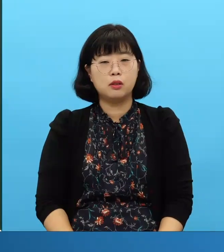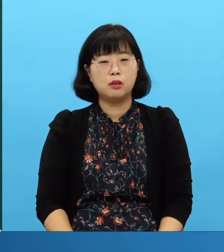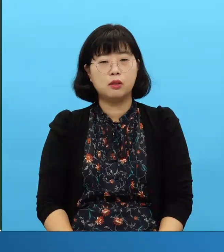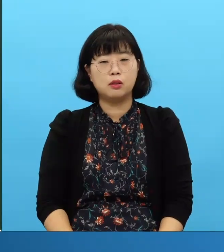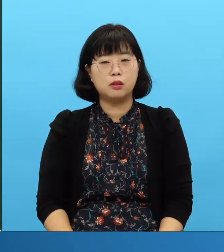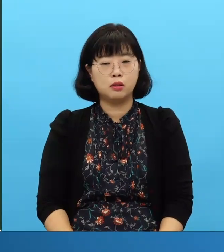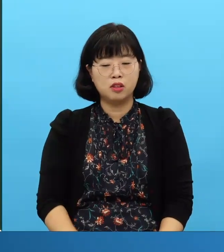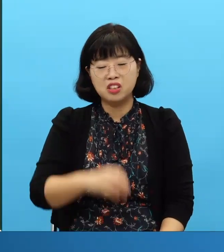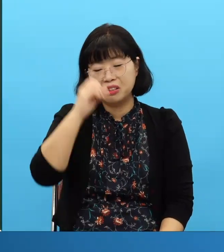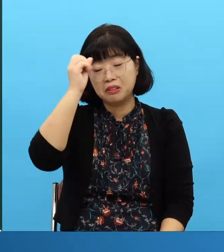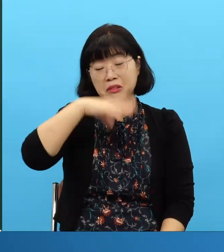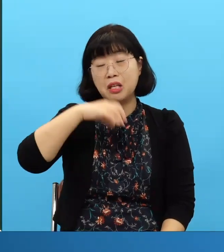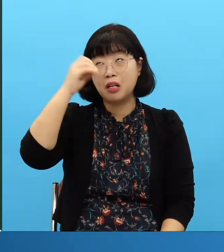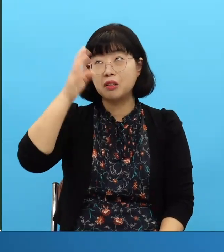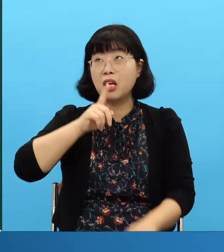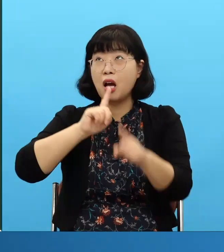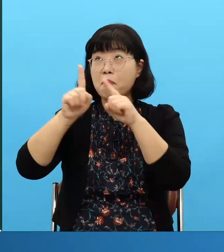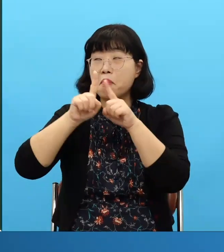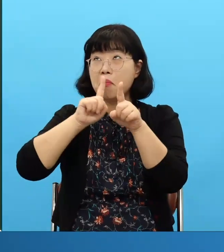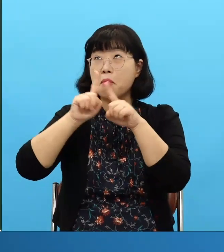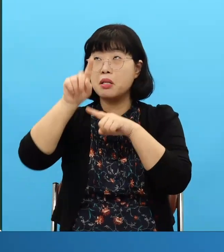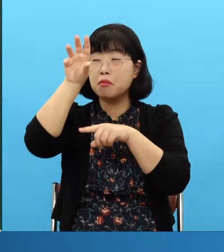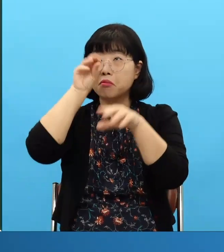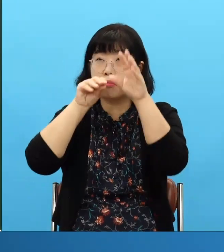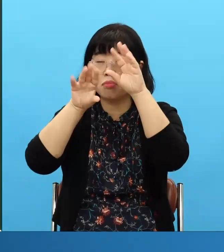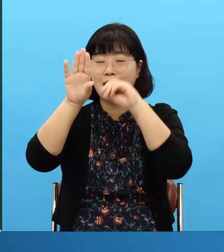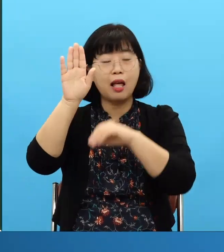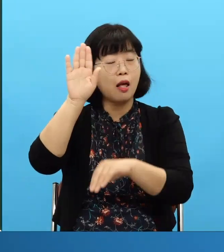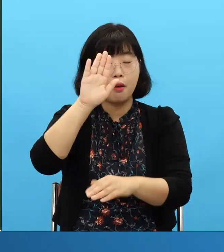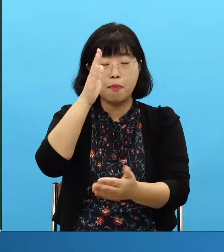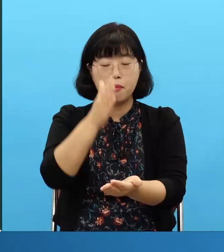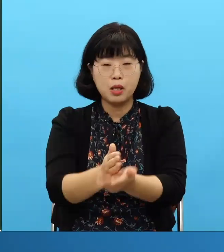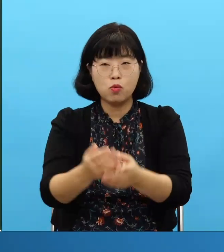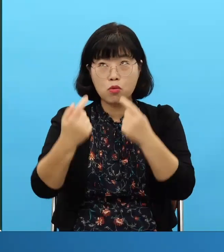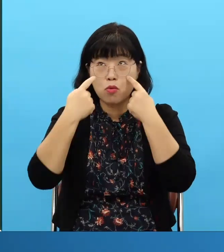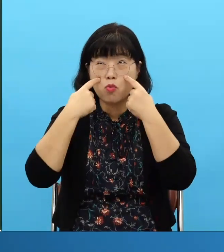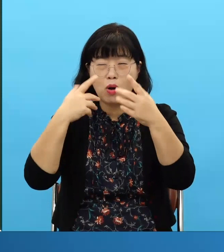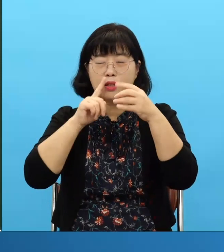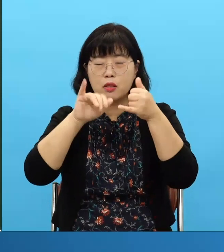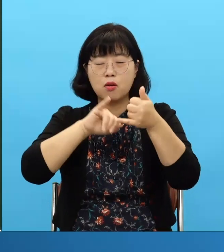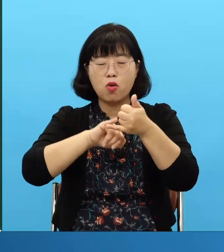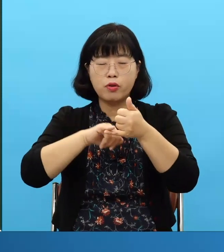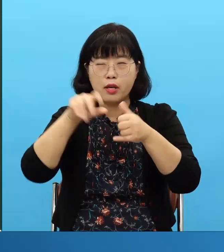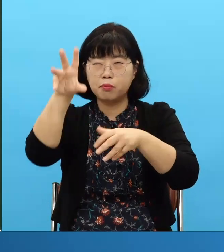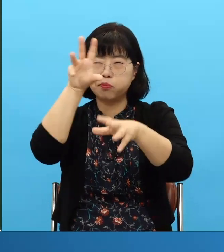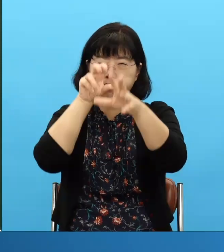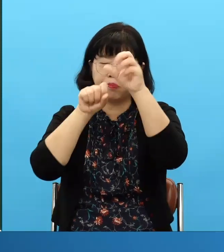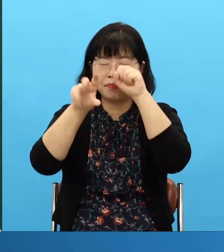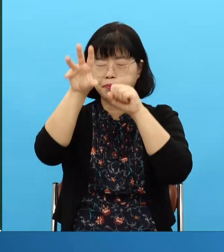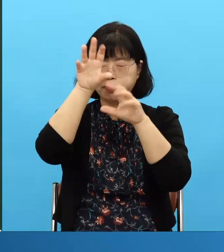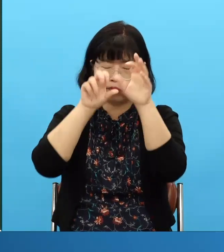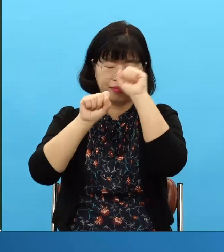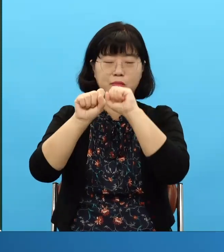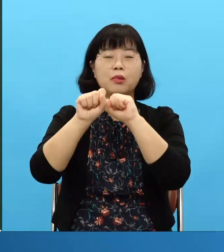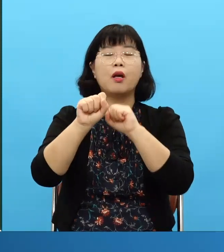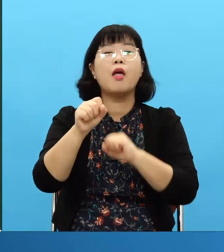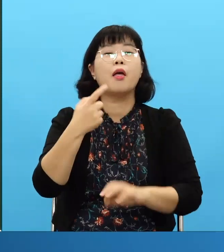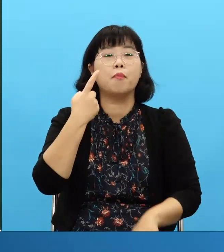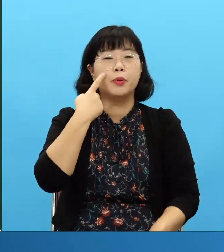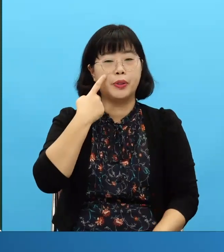hay muchas personas que no saben lo que es tomar la palabra no es tomar la palabra es tomar la palabra correcta con eso se acaba todo la